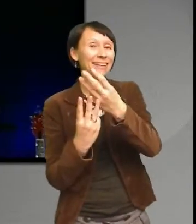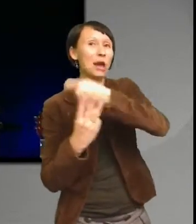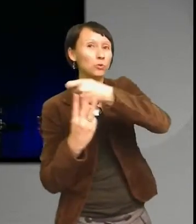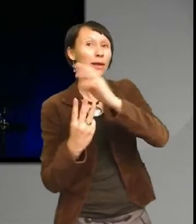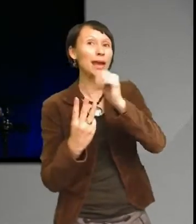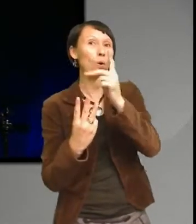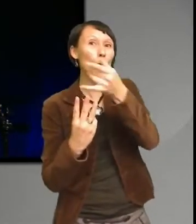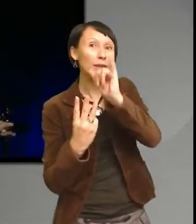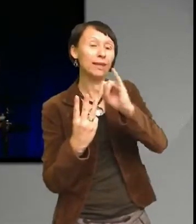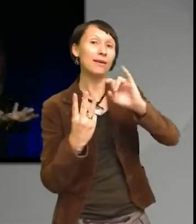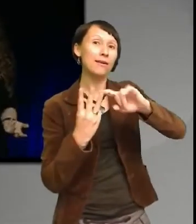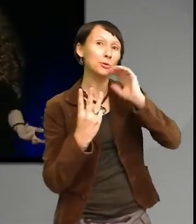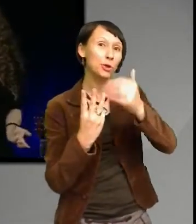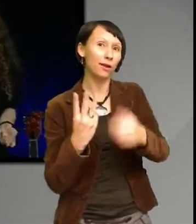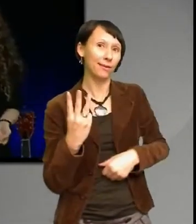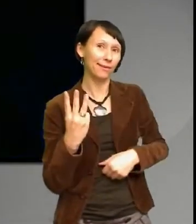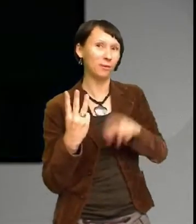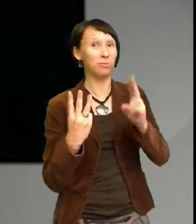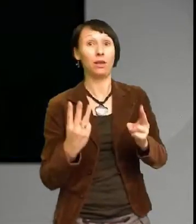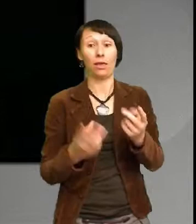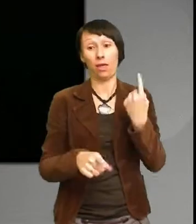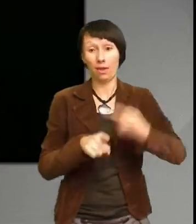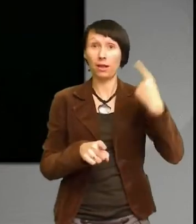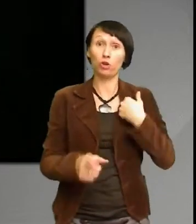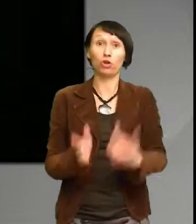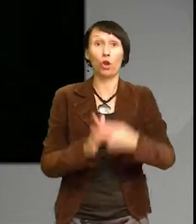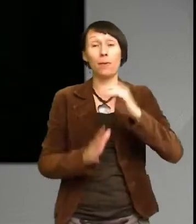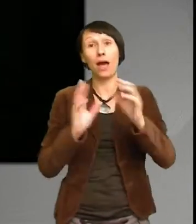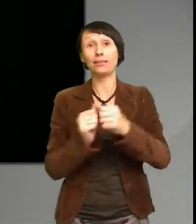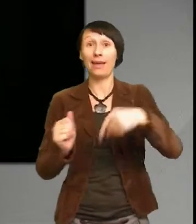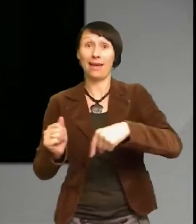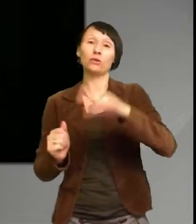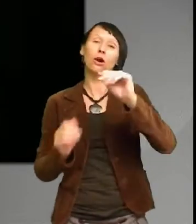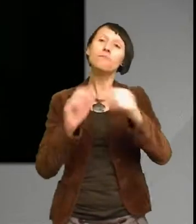ganska lätt att stå och prata härom lite svårare att faktiskt genomföra